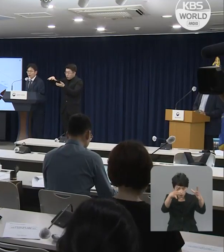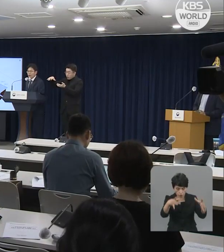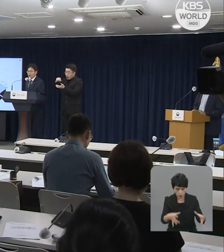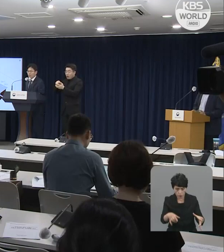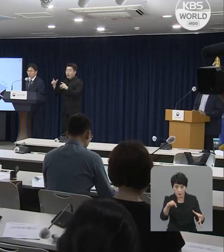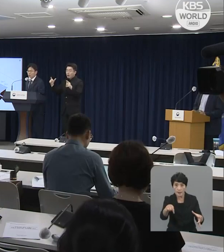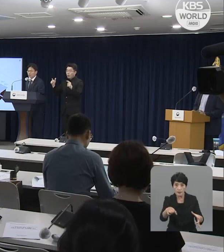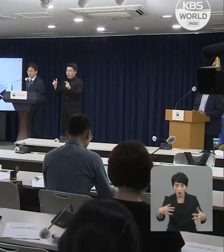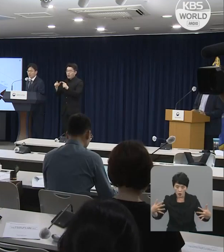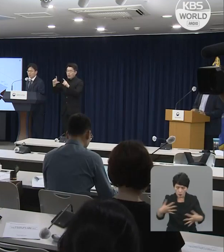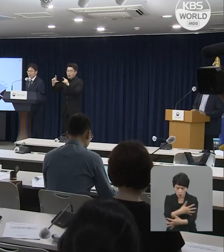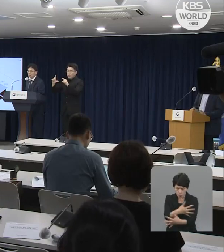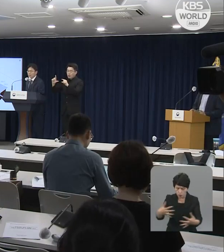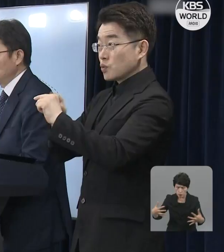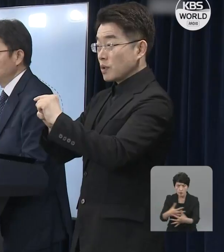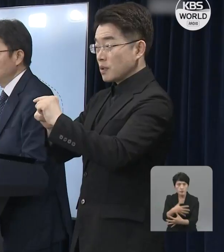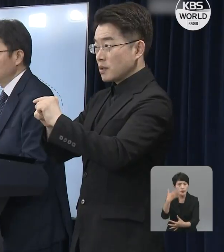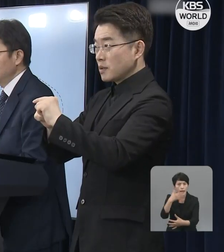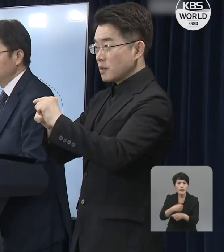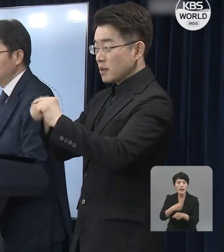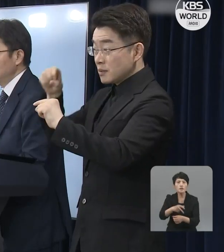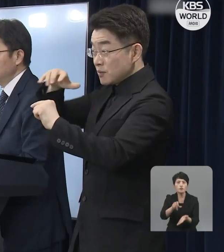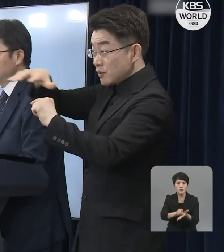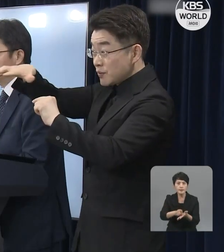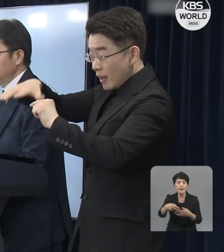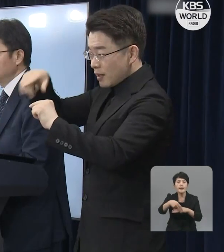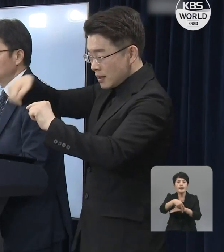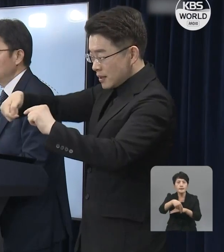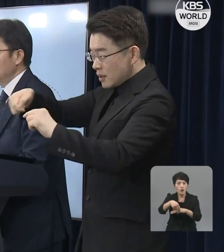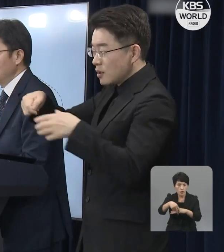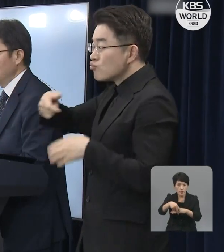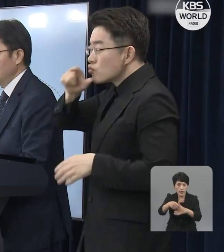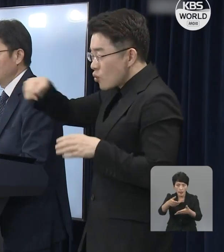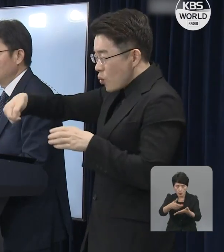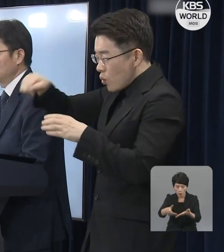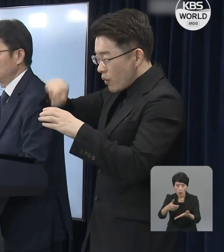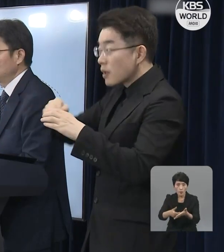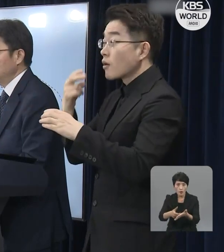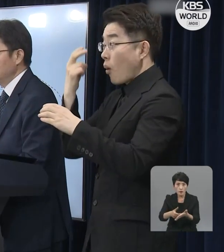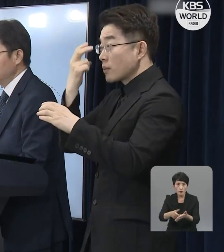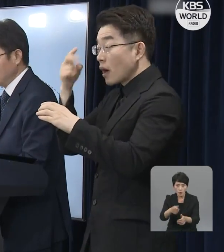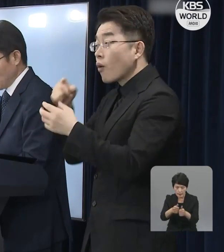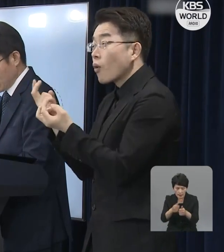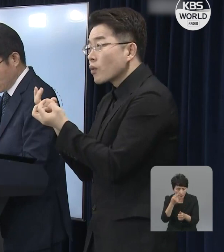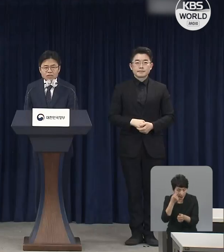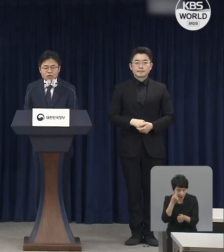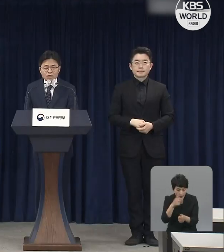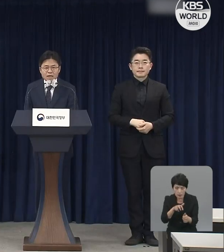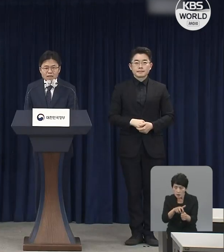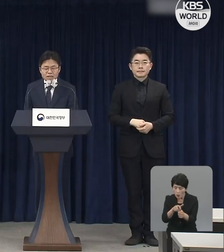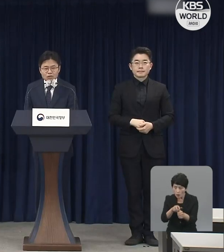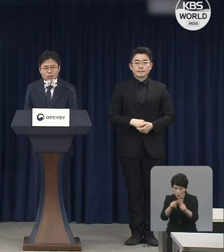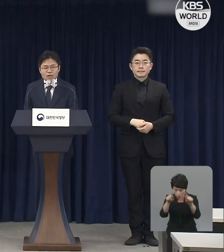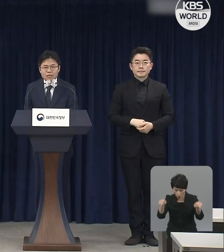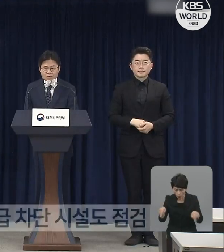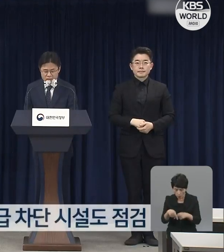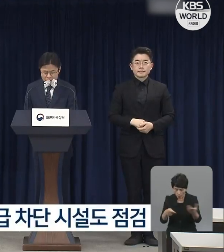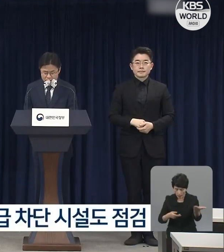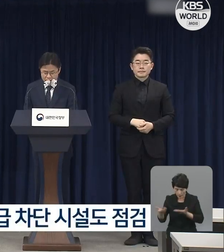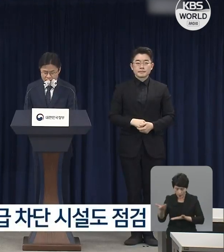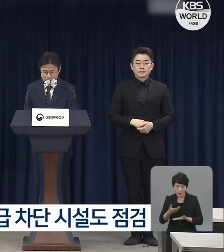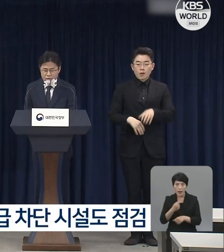phóng sạng tritium, trưởng đoàn Du cho biết đã xác định được máy bơm nước biển được thiết kế với công suất đủ để đáp ứng với mục tiêu pha loãng.